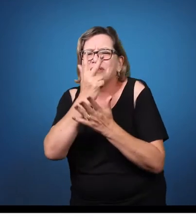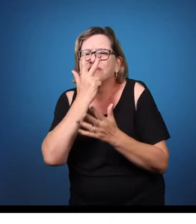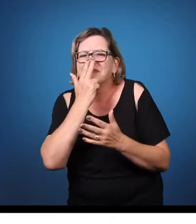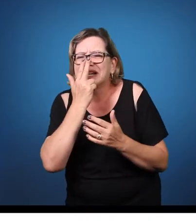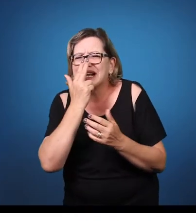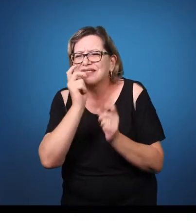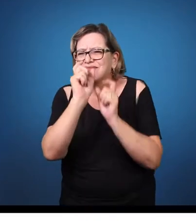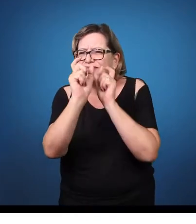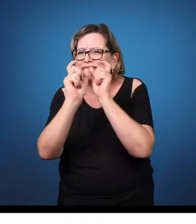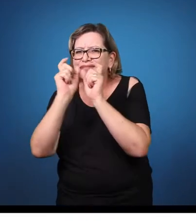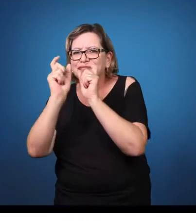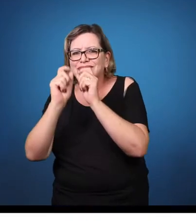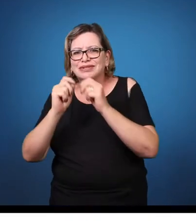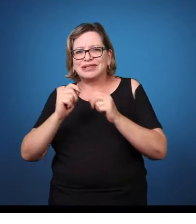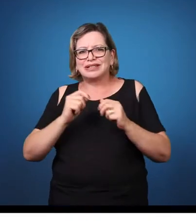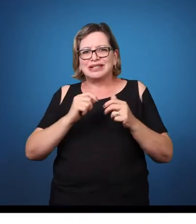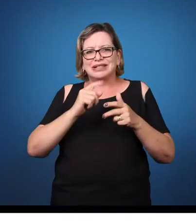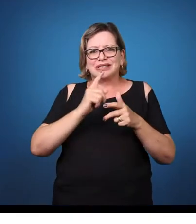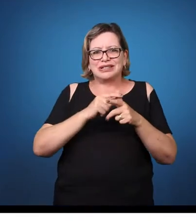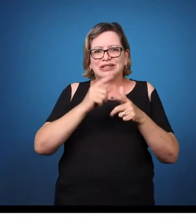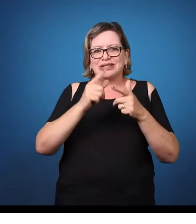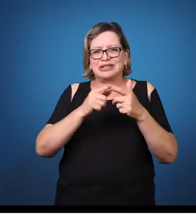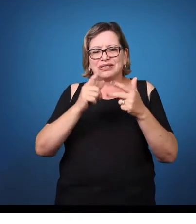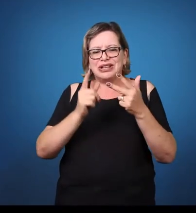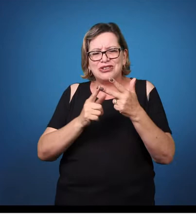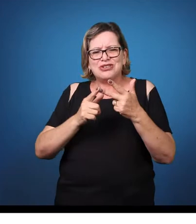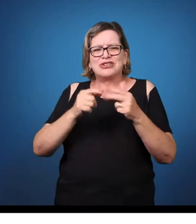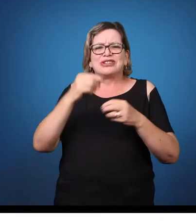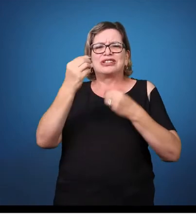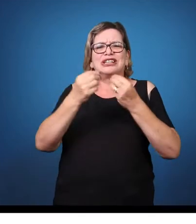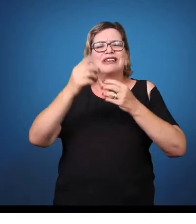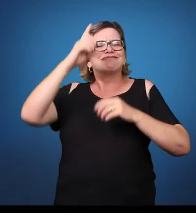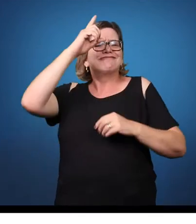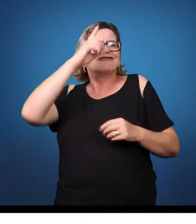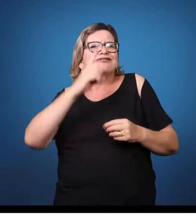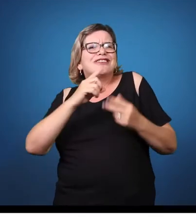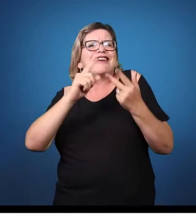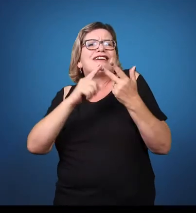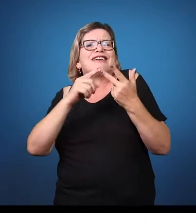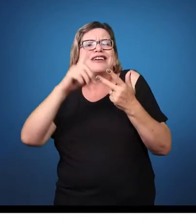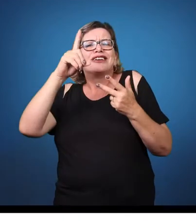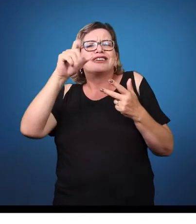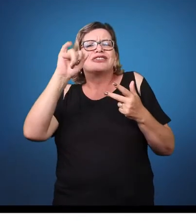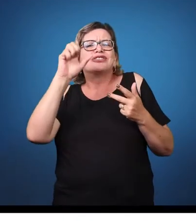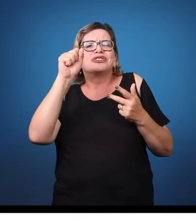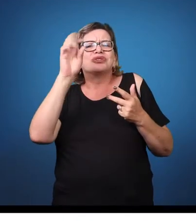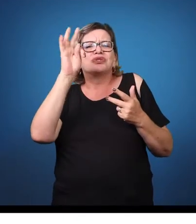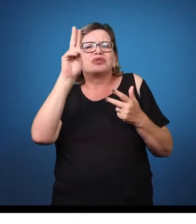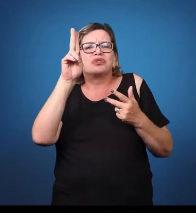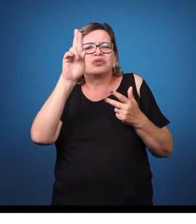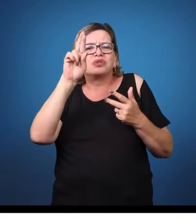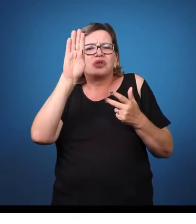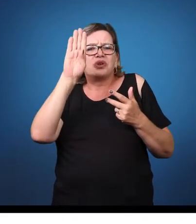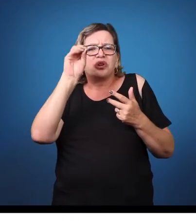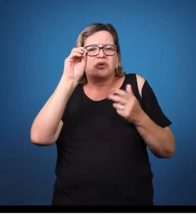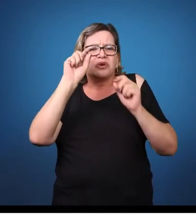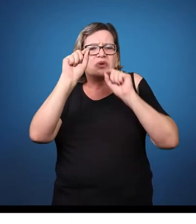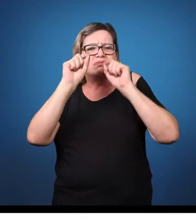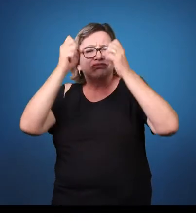aquelas três, doença, deficiência e distúrbio, são equivalentes. Eu imagino que as linhas sejam tênues também, de uma para a outra.